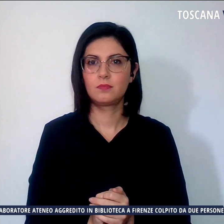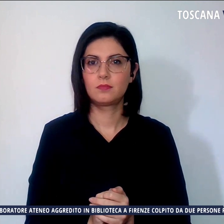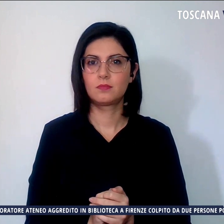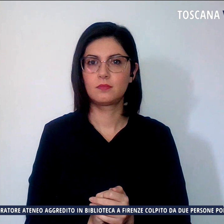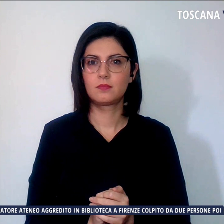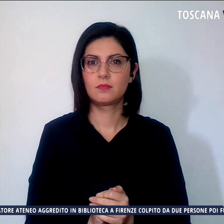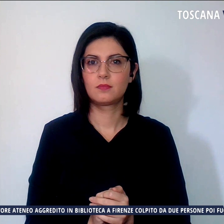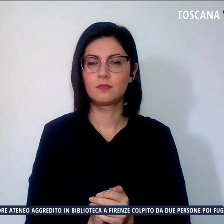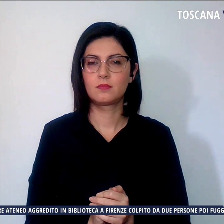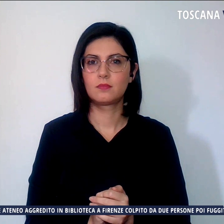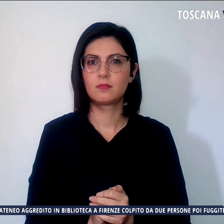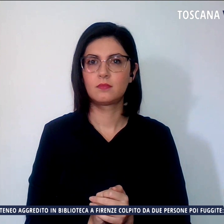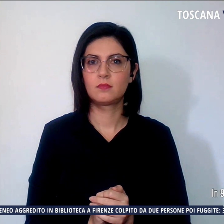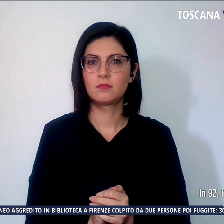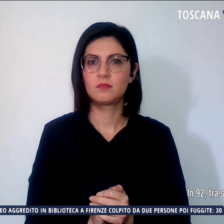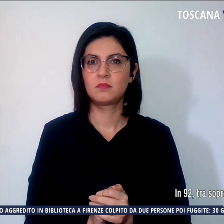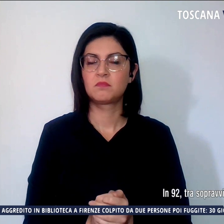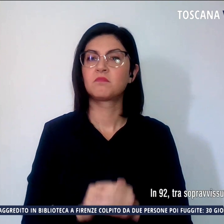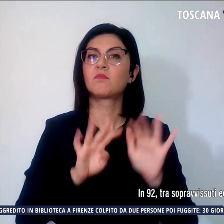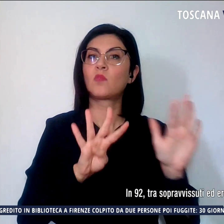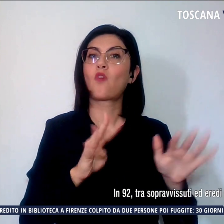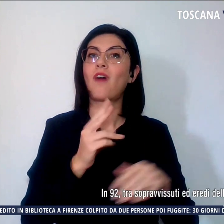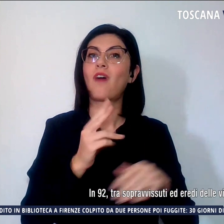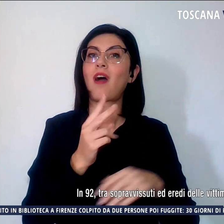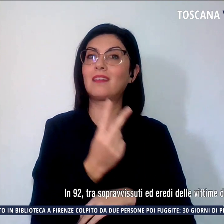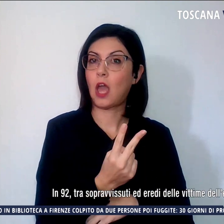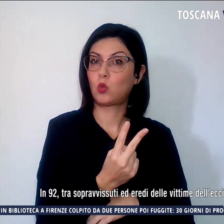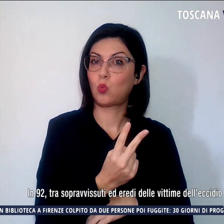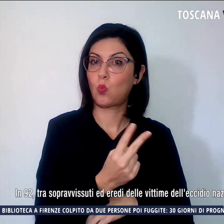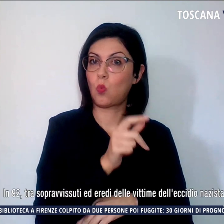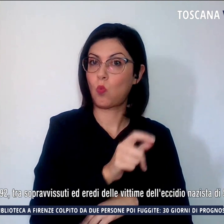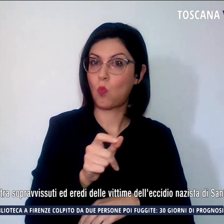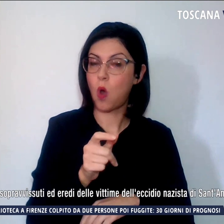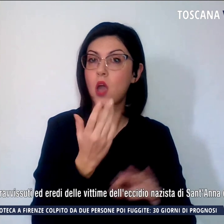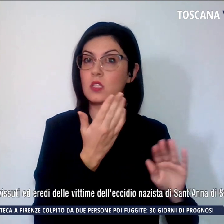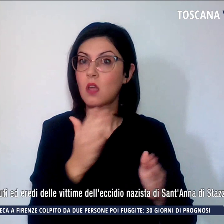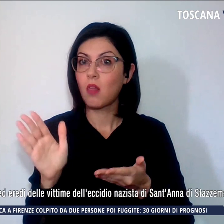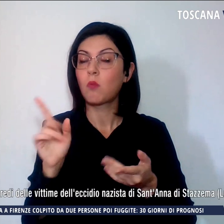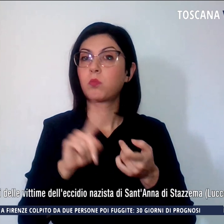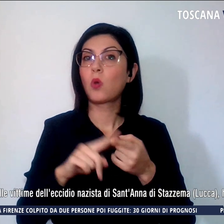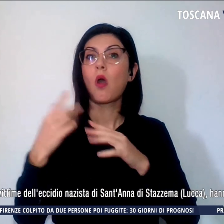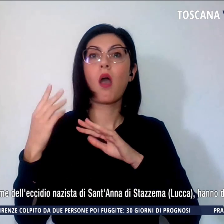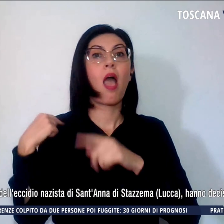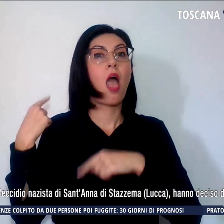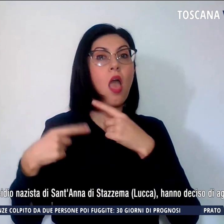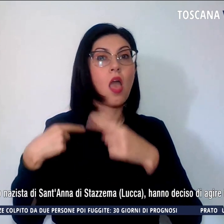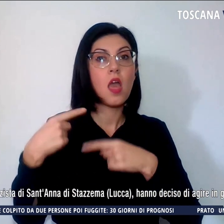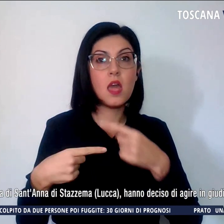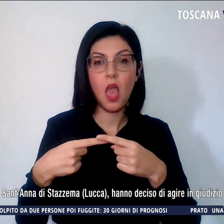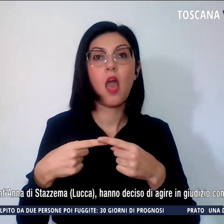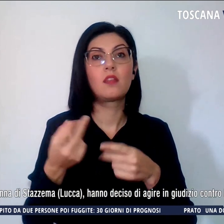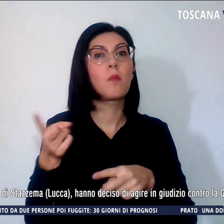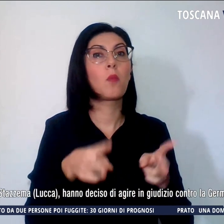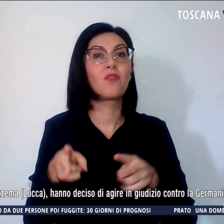In 92, tra sopravvissuti ed eredi delle vittime dell'eccidio nazista